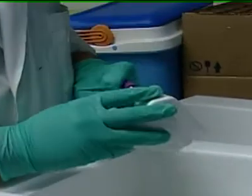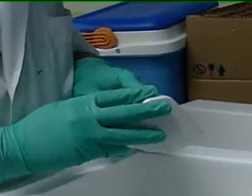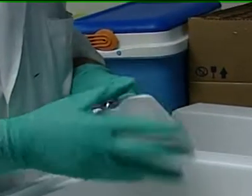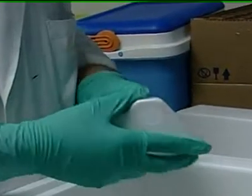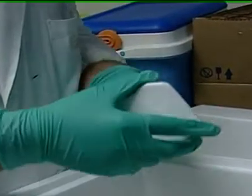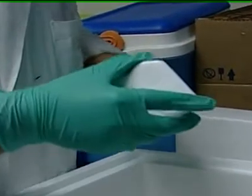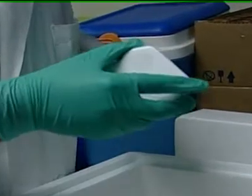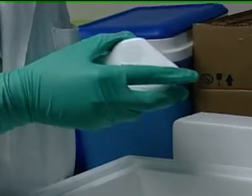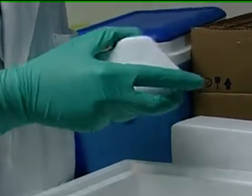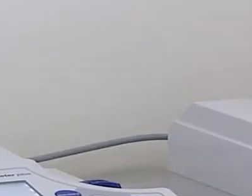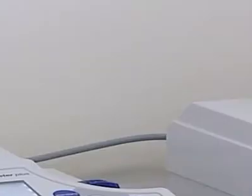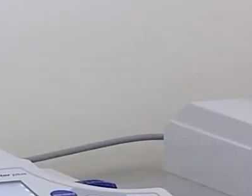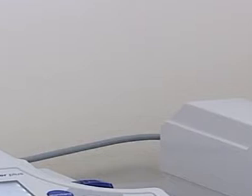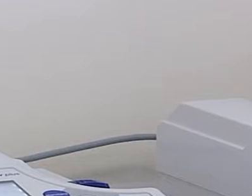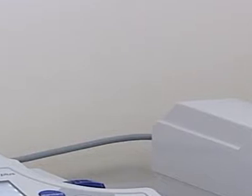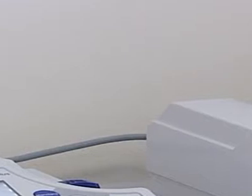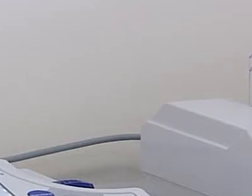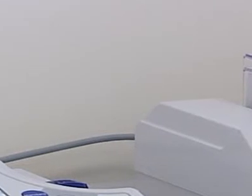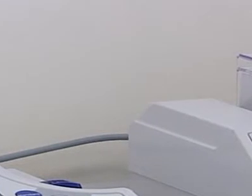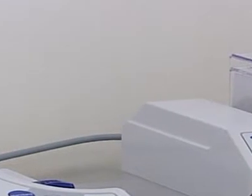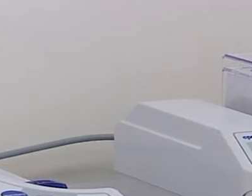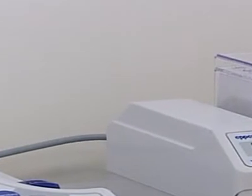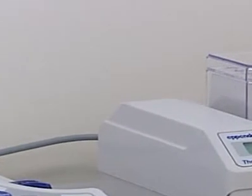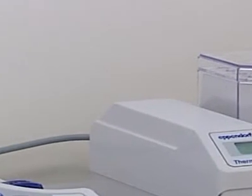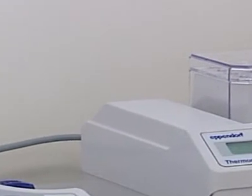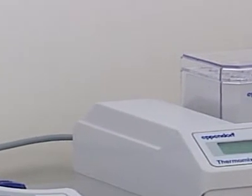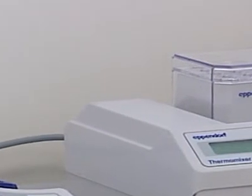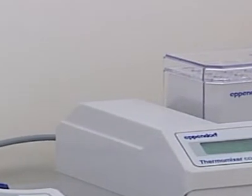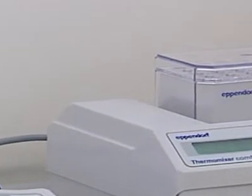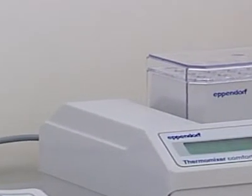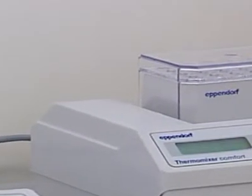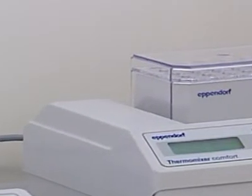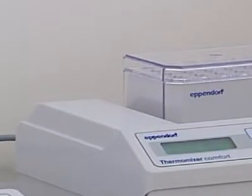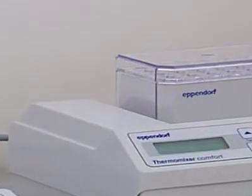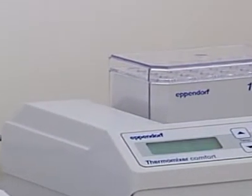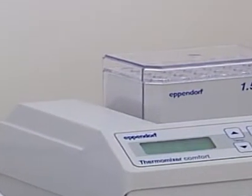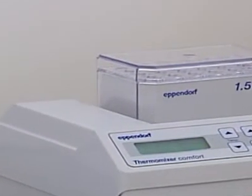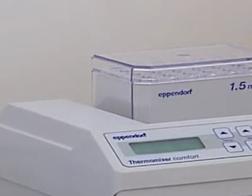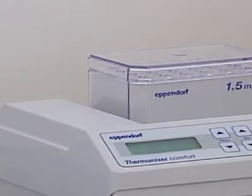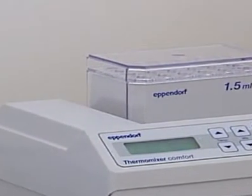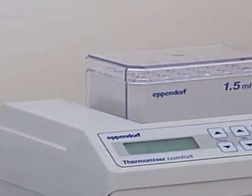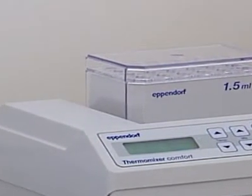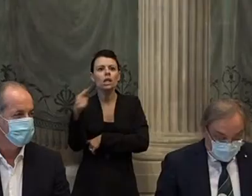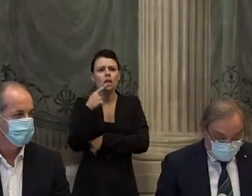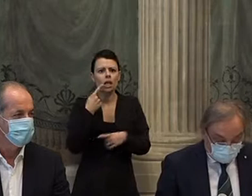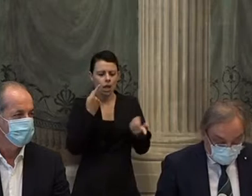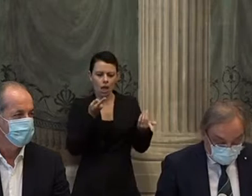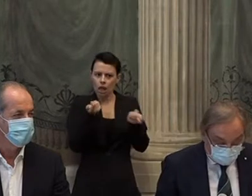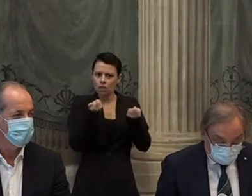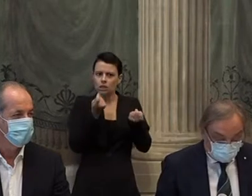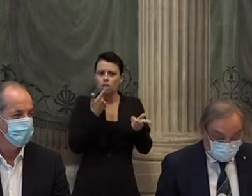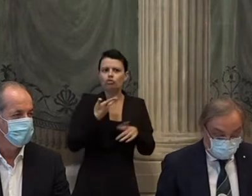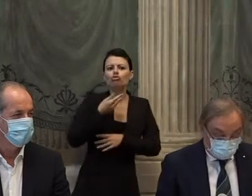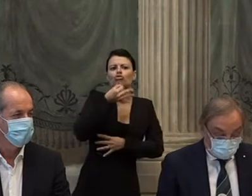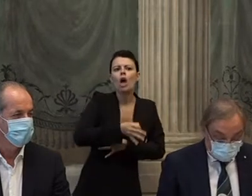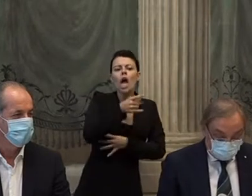registrati tra 50 malati sui quali non è stato usato il cocktail. Di risultato eccezionale ha parlato il rettore. Poiché il